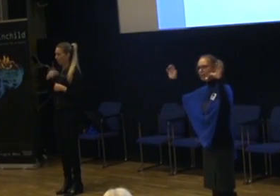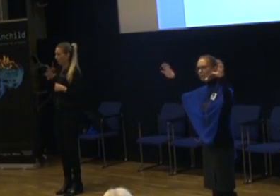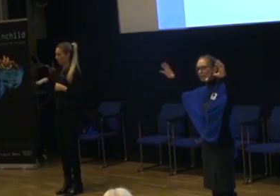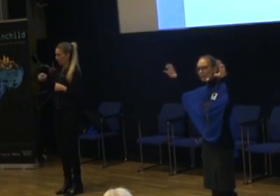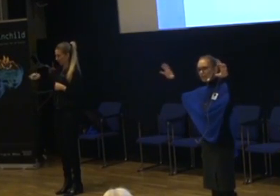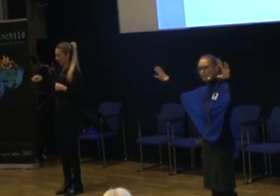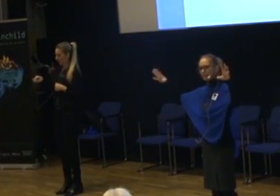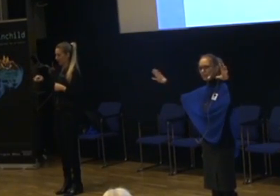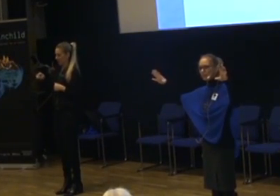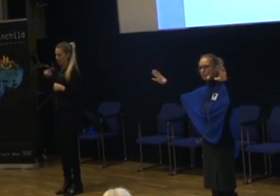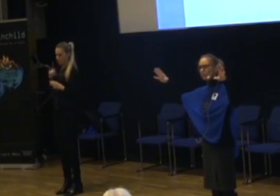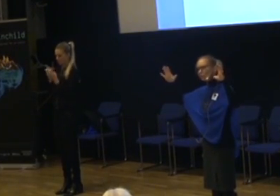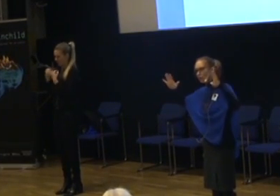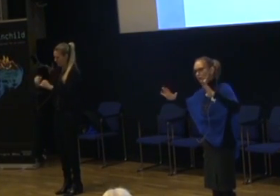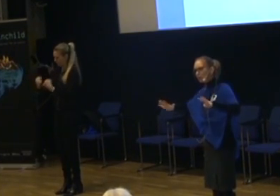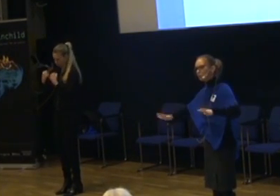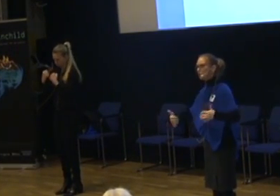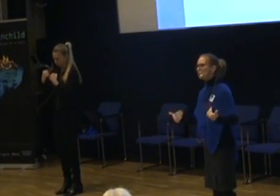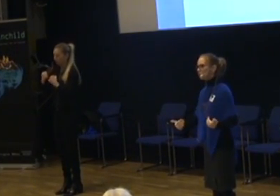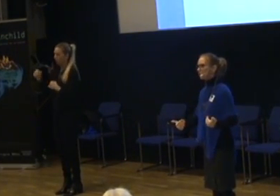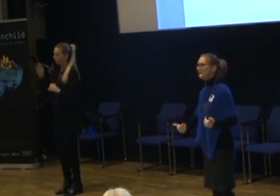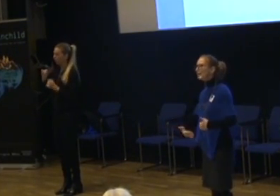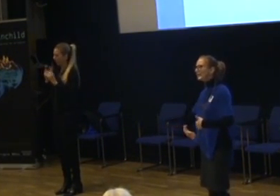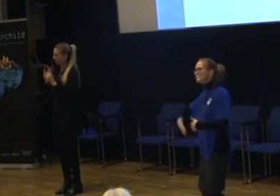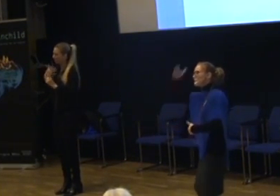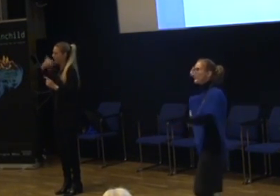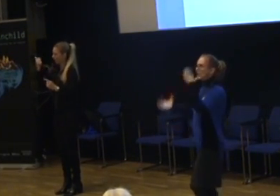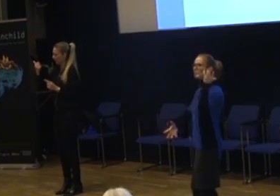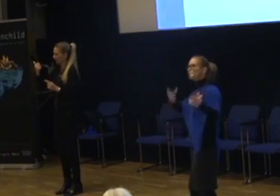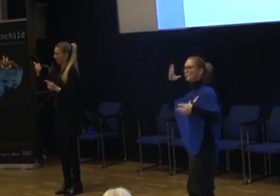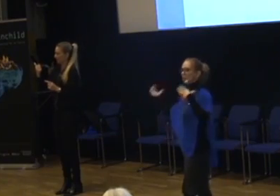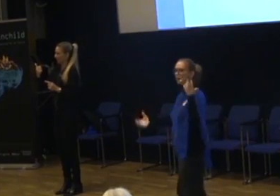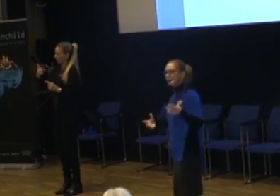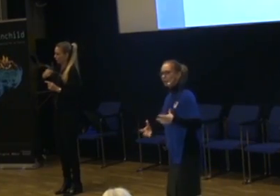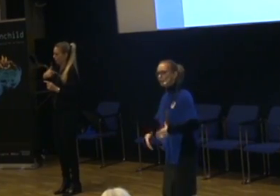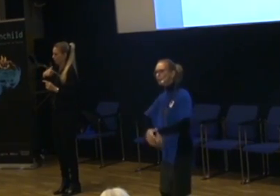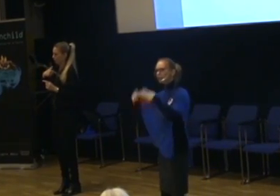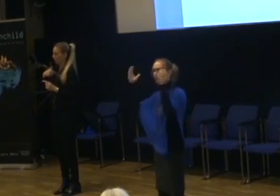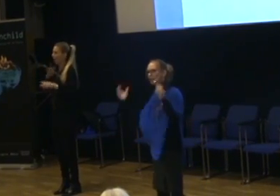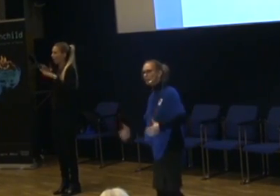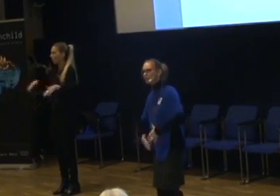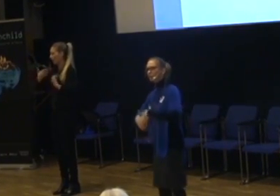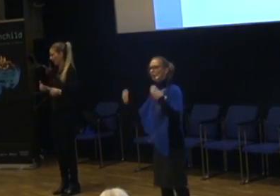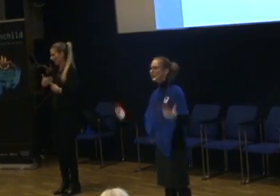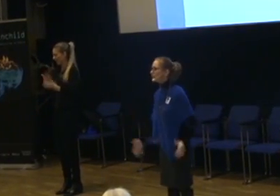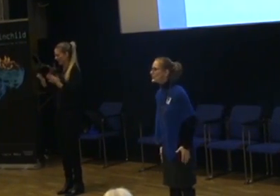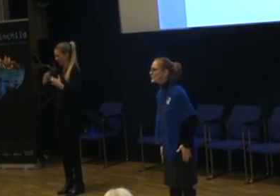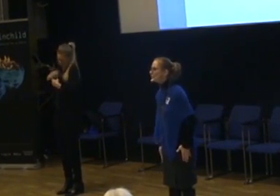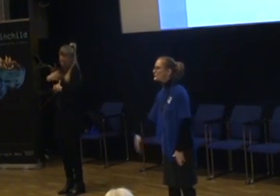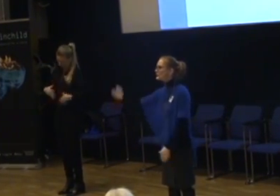väldigt, väldigt energiska så kan det vara så att det är smart att jag inte klämmer mig med jättebrukiga kläder. Och jätte, jätte